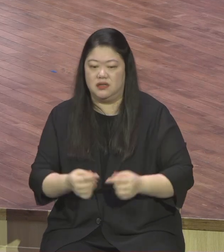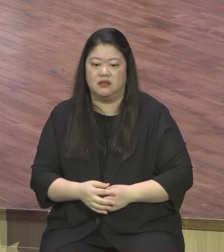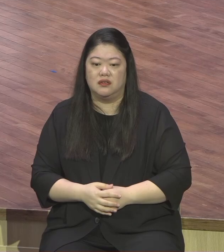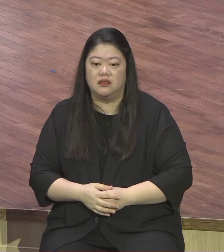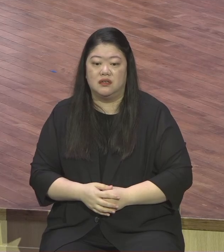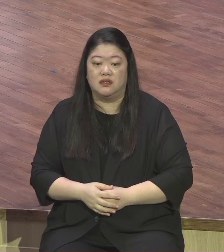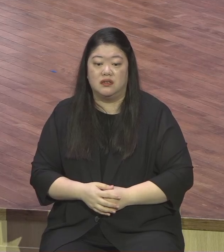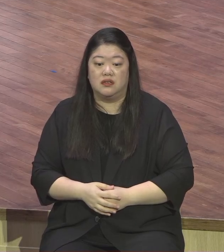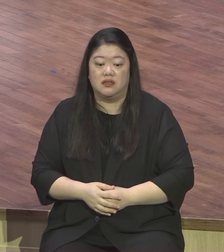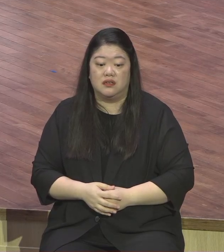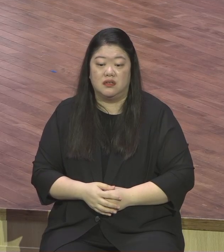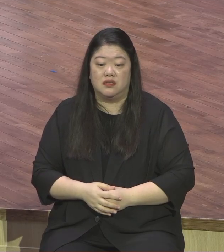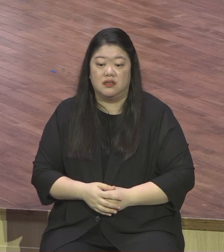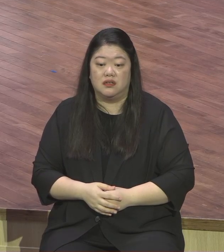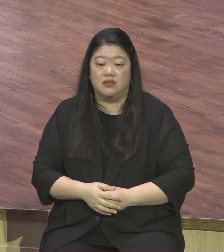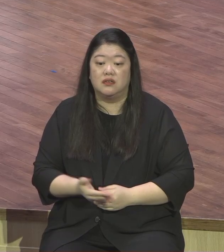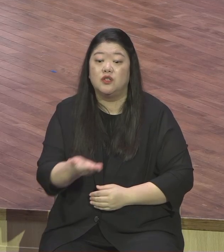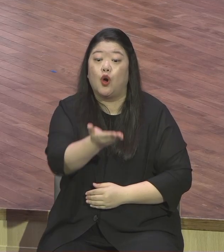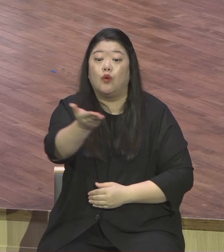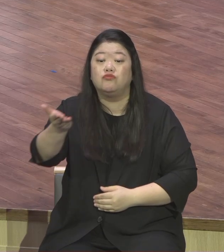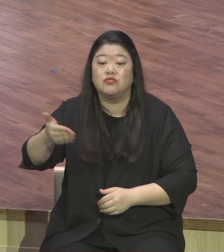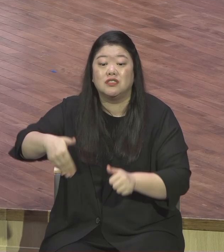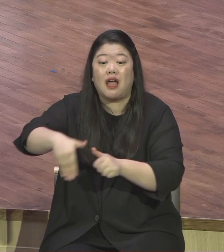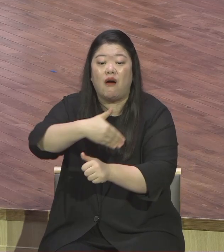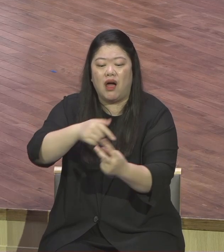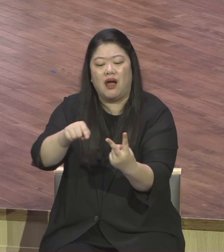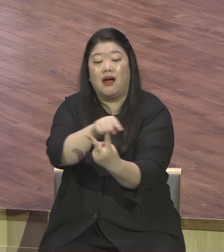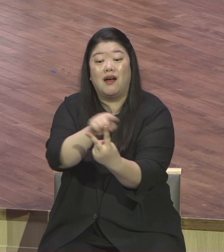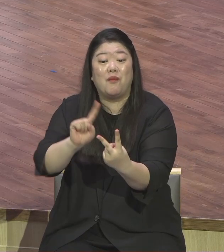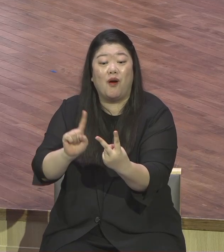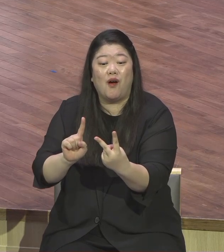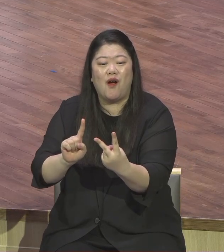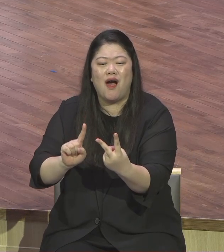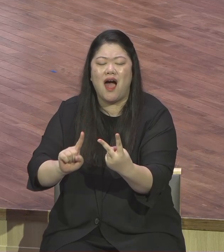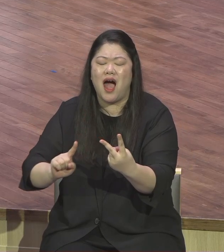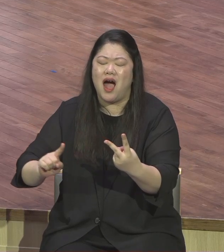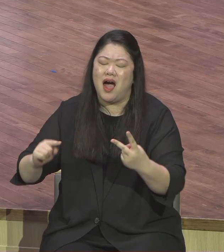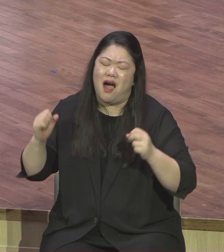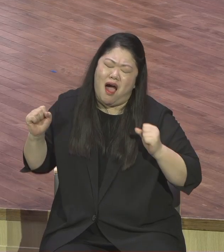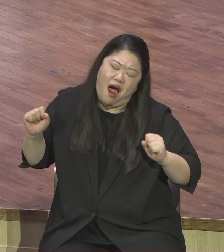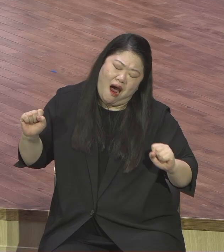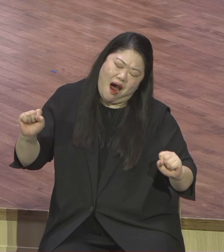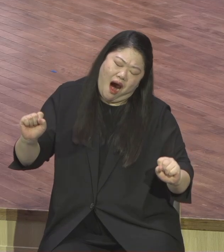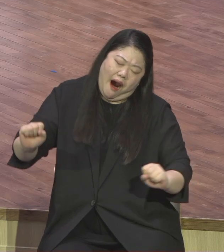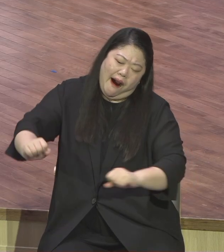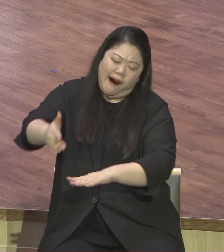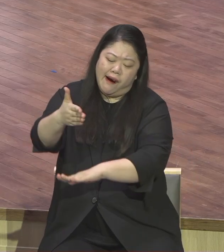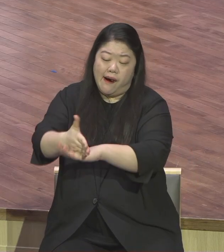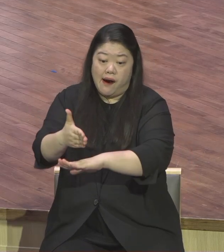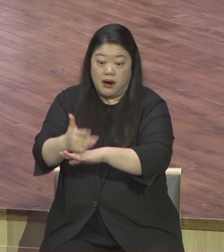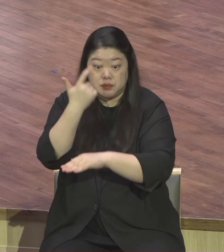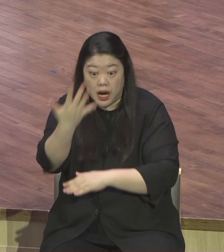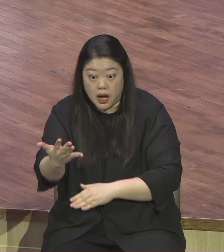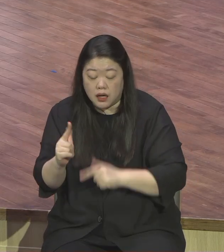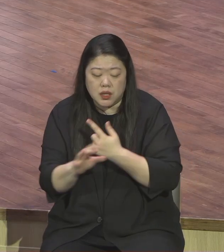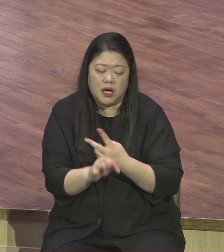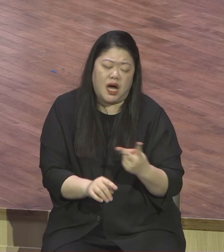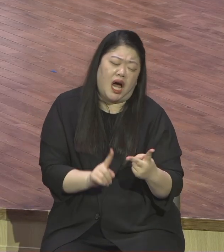여러분은 하루를 어떻게 시작하세요? 어이구 죽겠다 어이구 피곤해 죽겠다